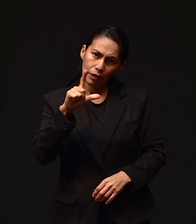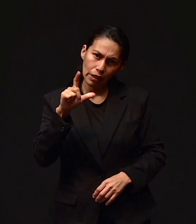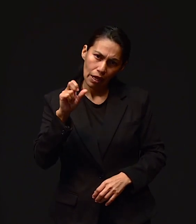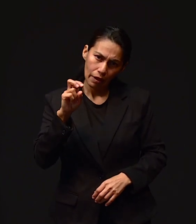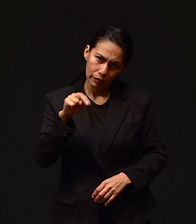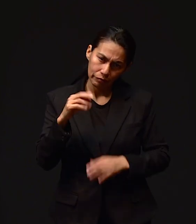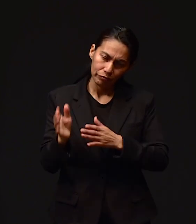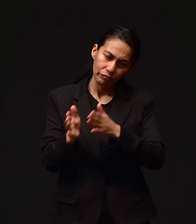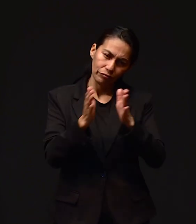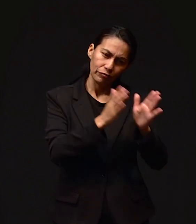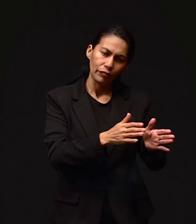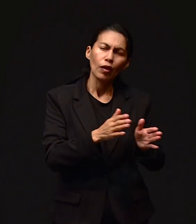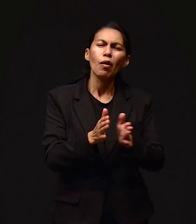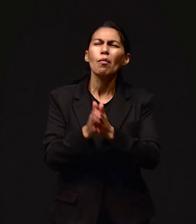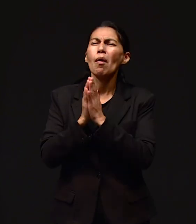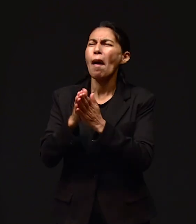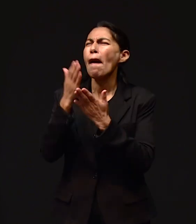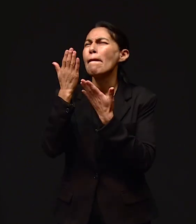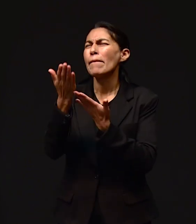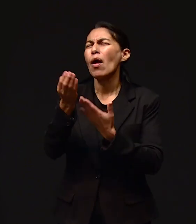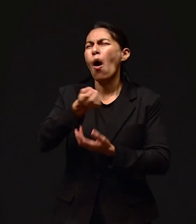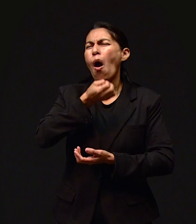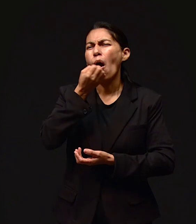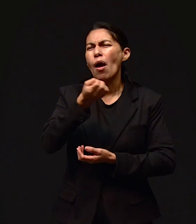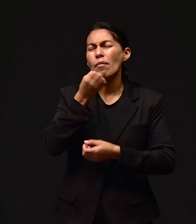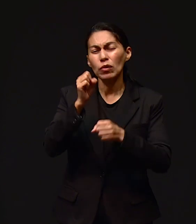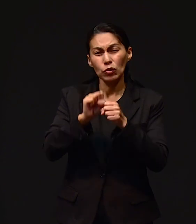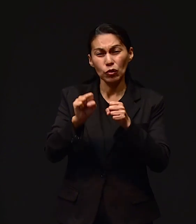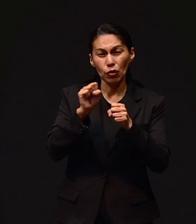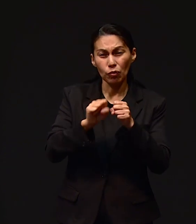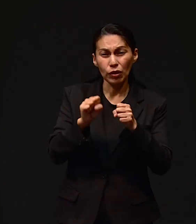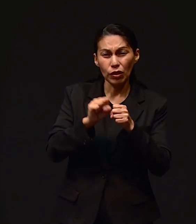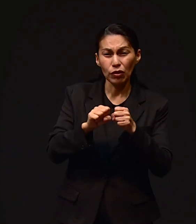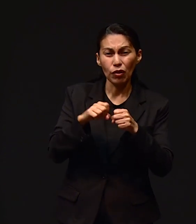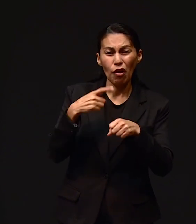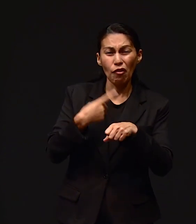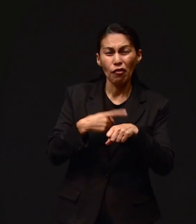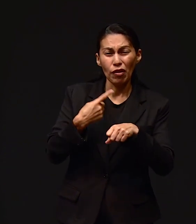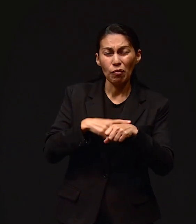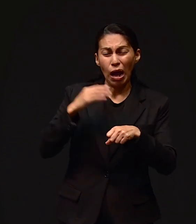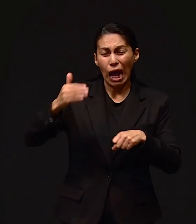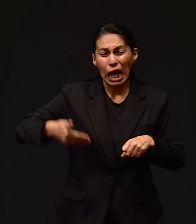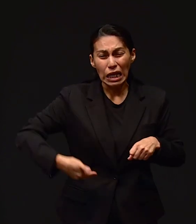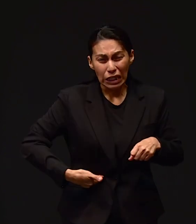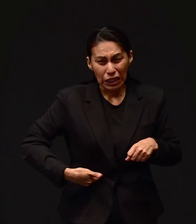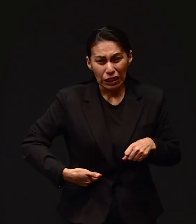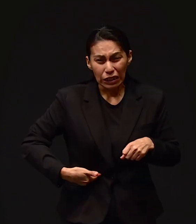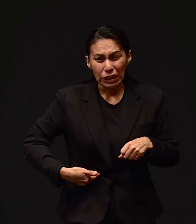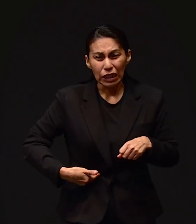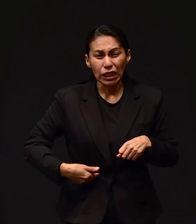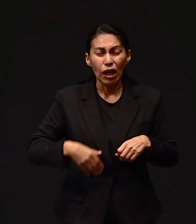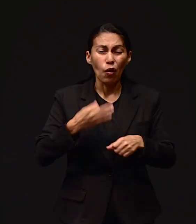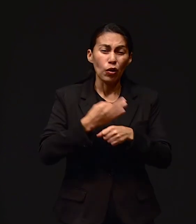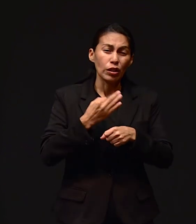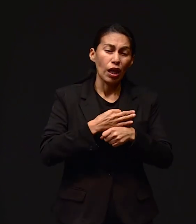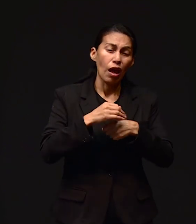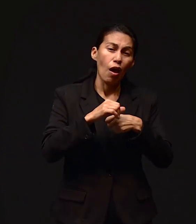favor Que oren por mi sobrino Que está internado Porque sufrió un accidente Y lo tuvieron que intervenir